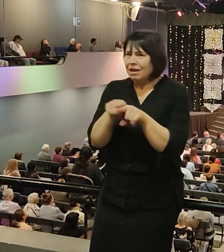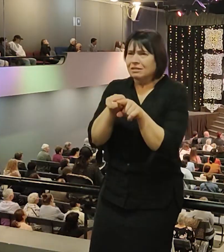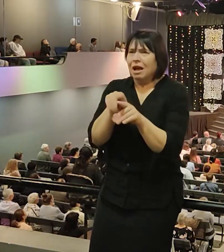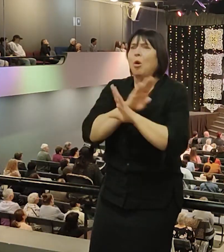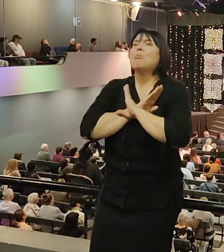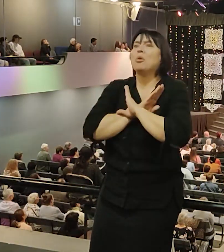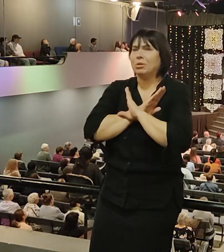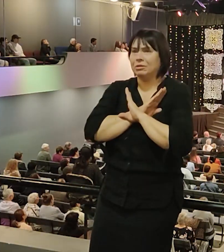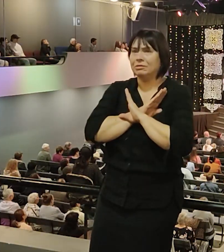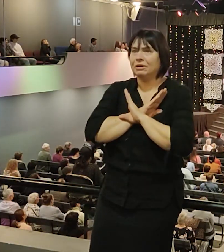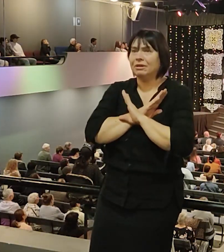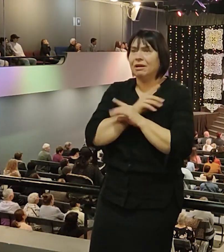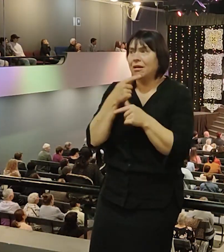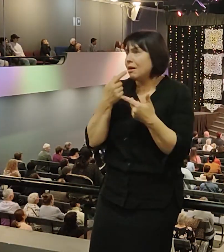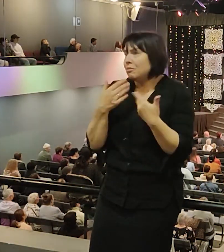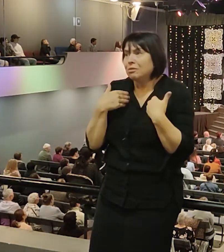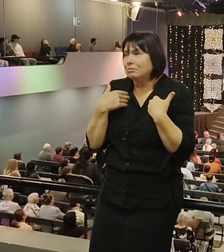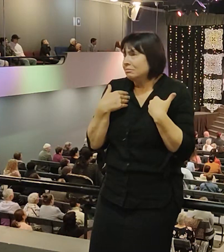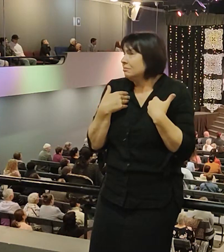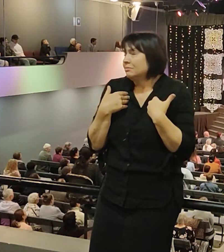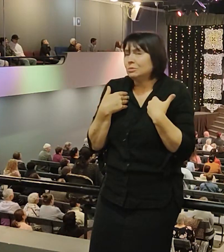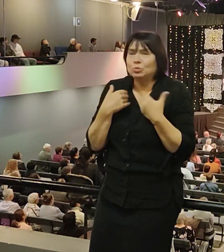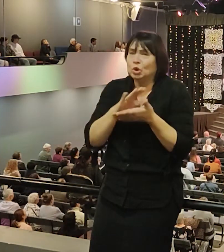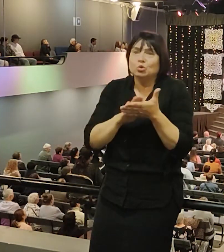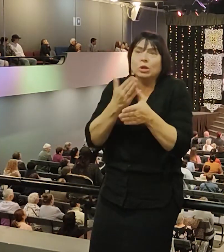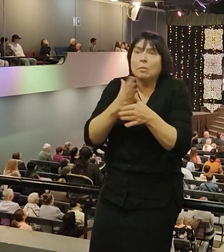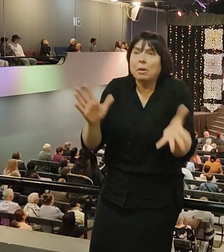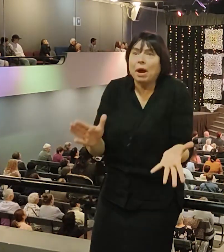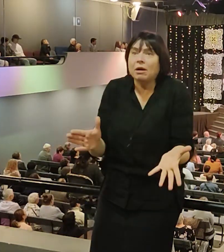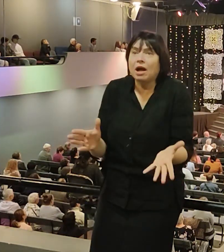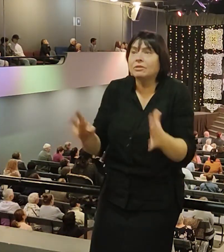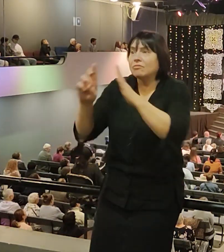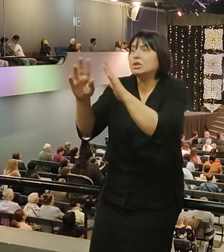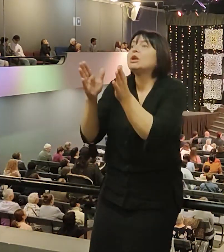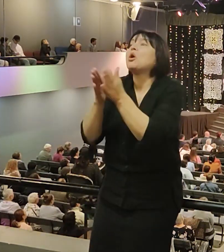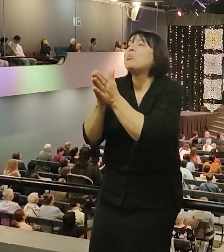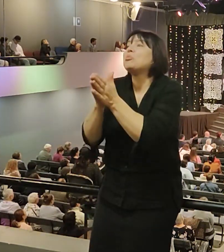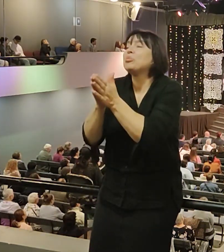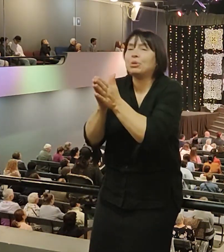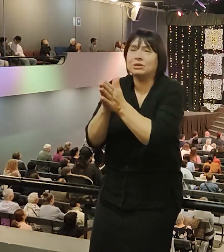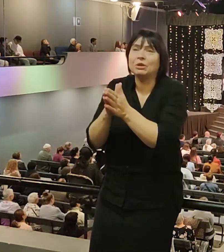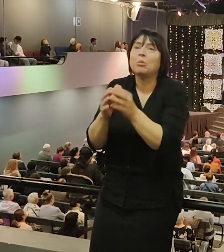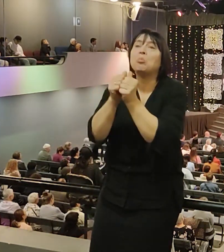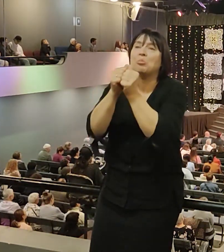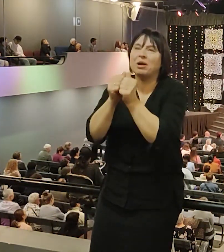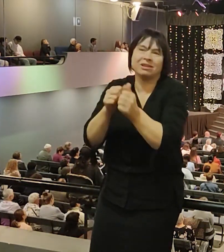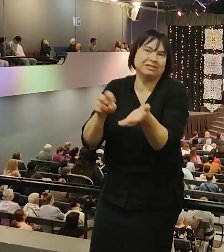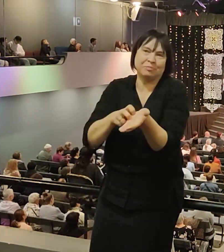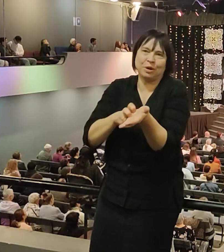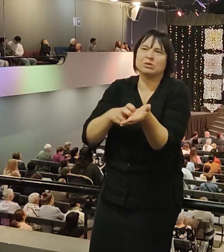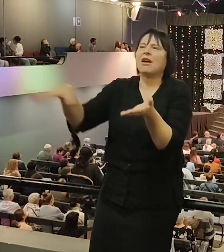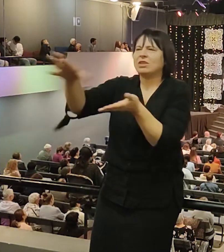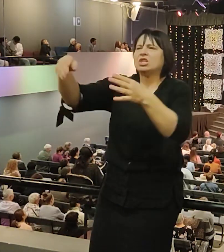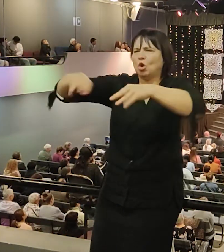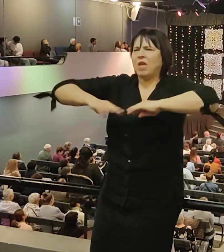Я говорю, дорогая, ничего не помогает. В церкви я уже боюсь молитву просить, потому что они мне сразу советуют все. Я просто